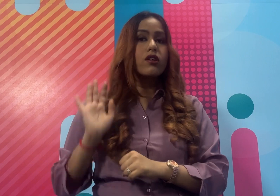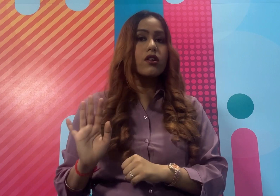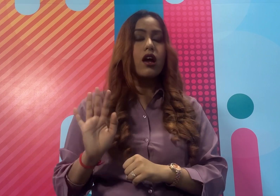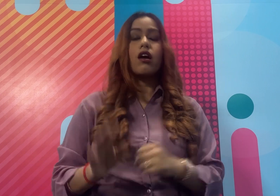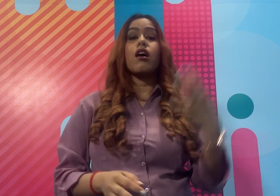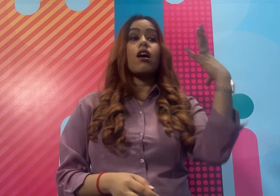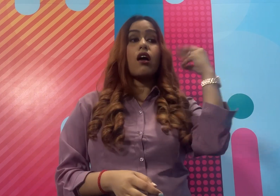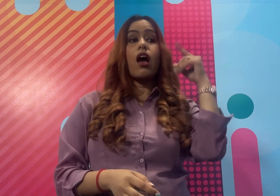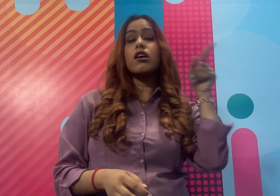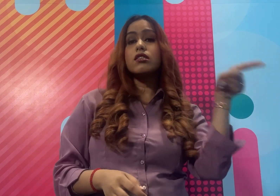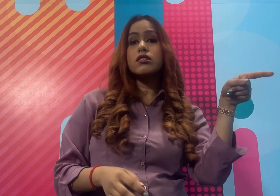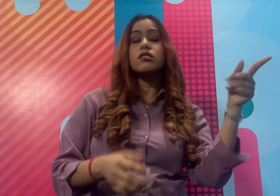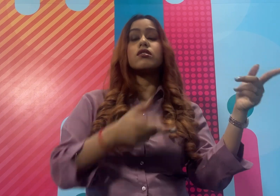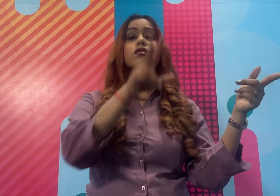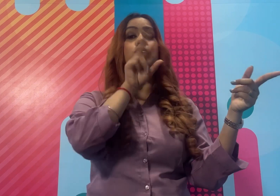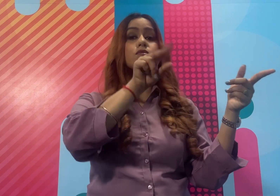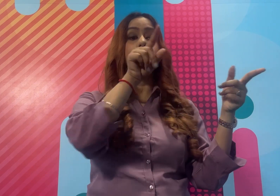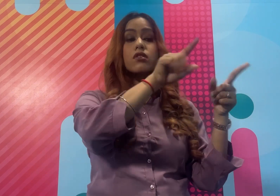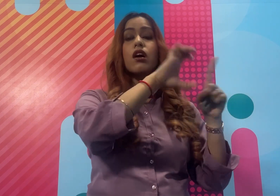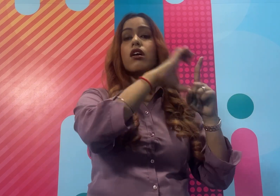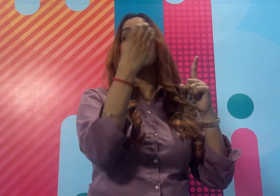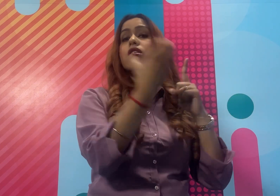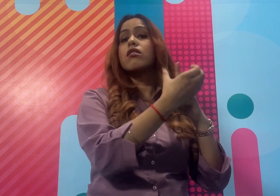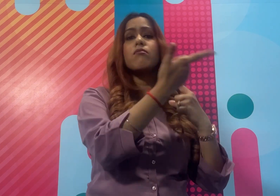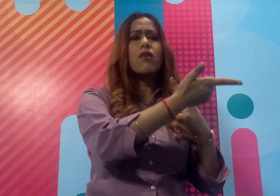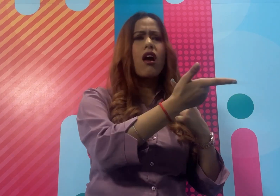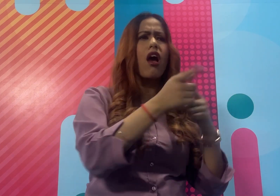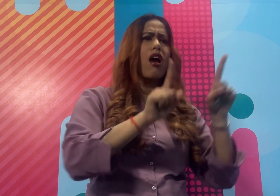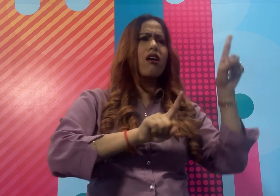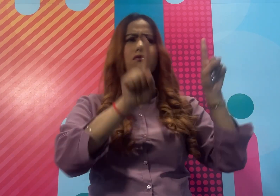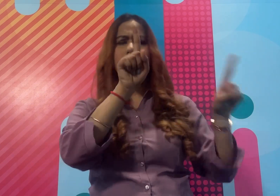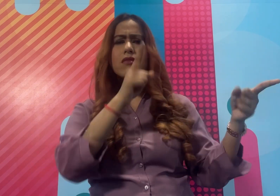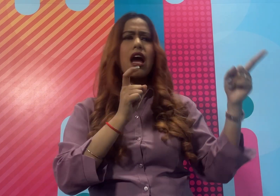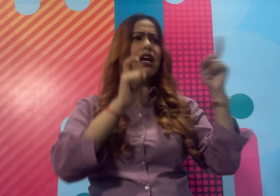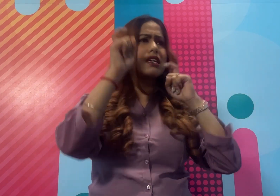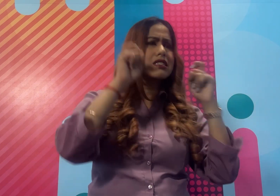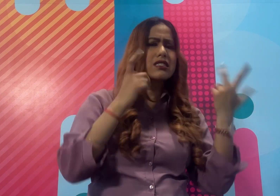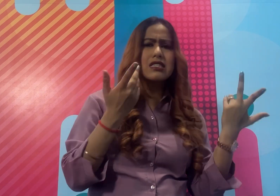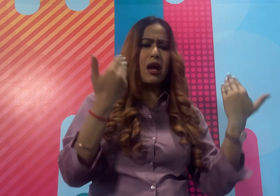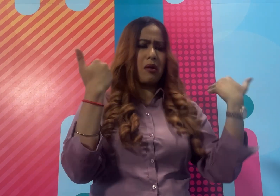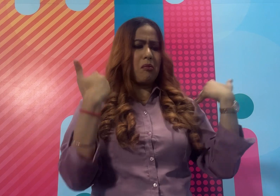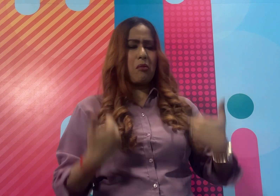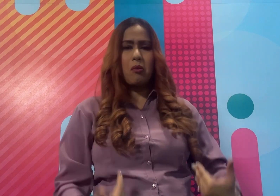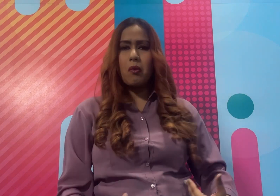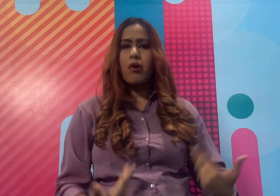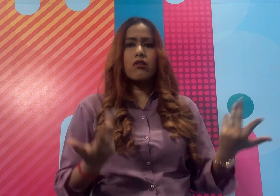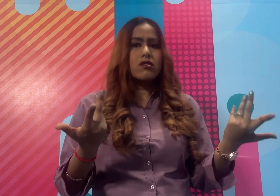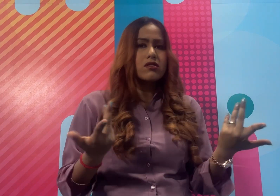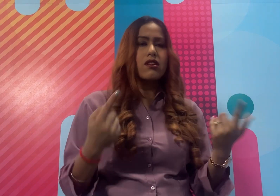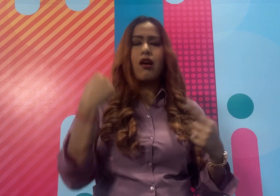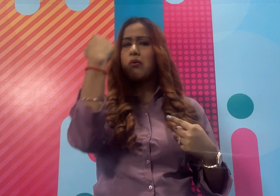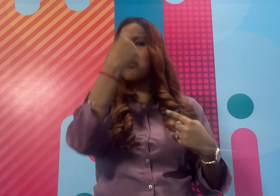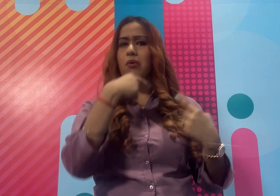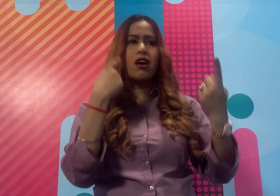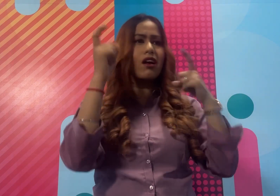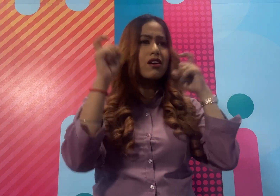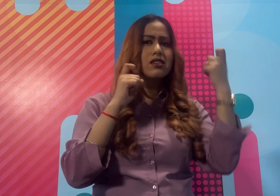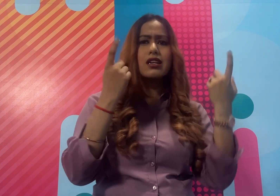communicate करने के लिए Hearing और speaking cultures में non-verbal communication जैसे की body movement